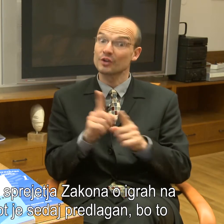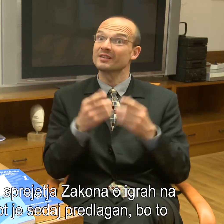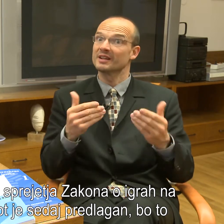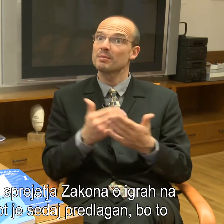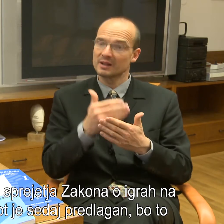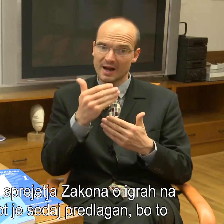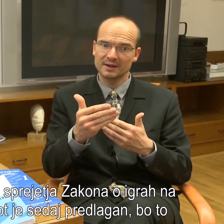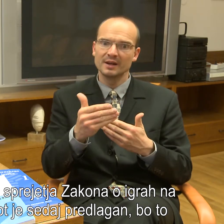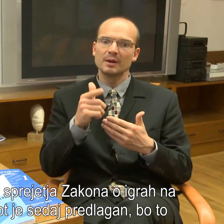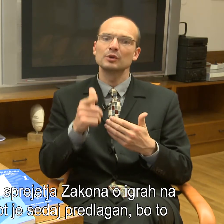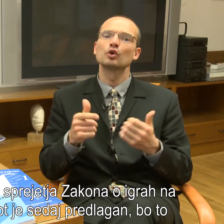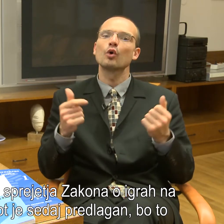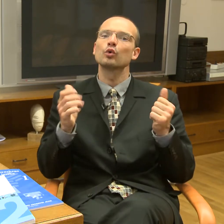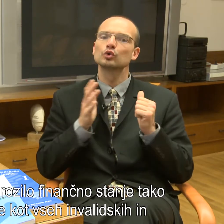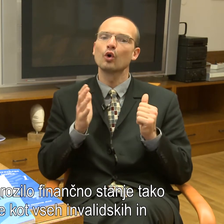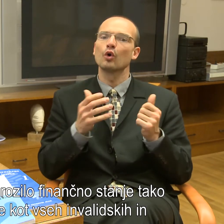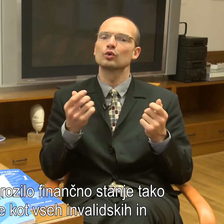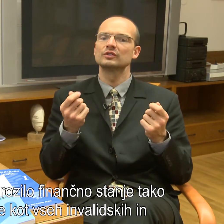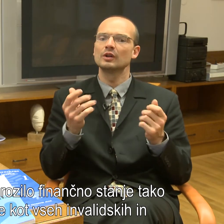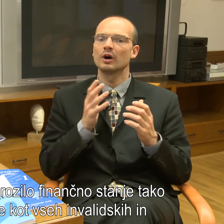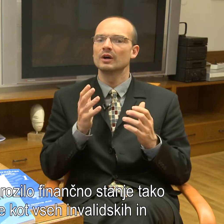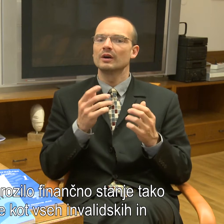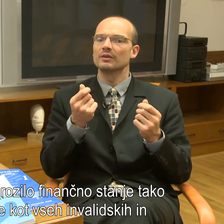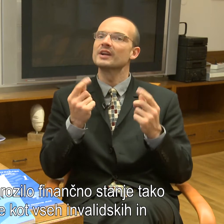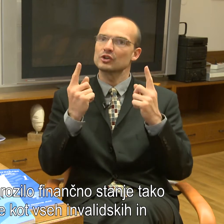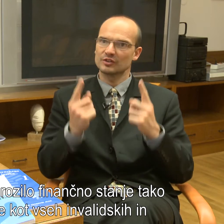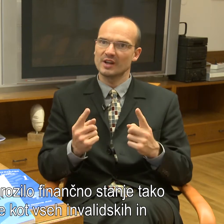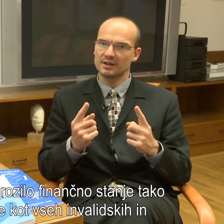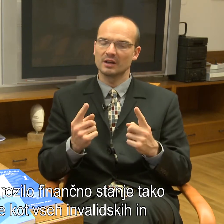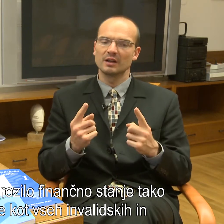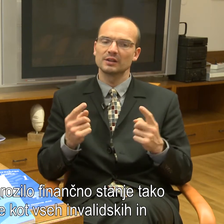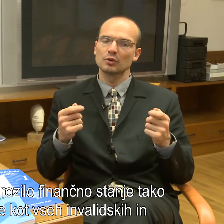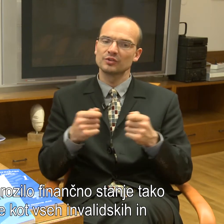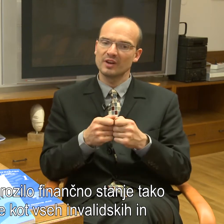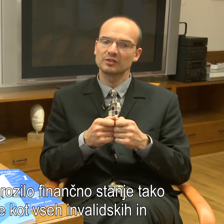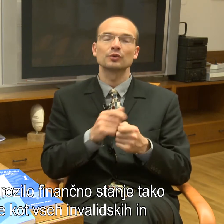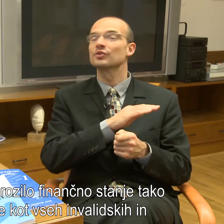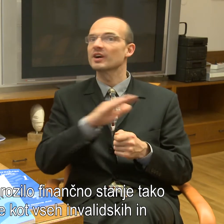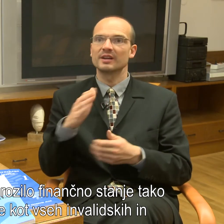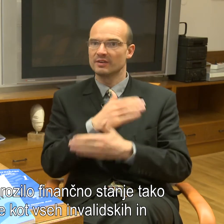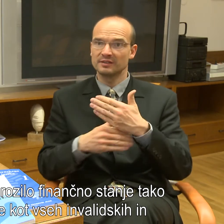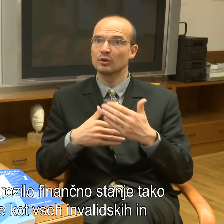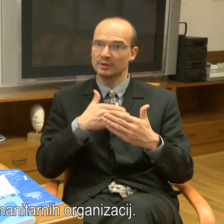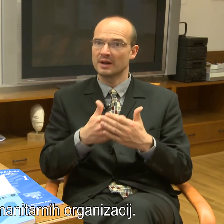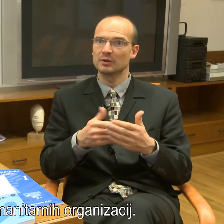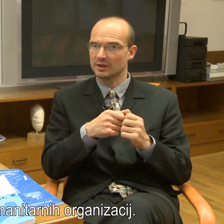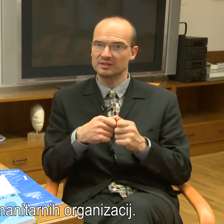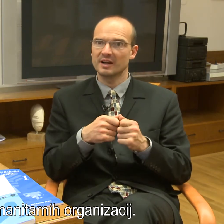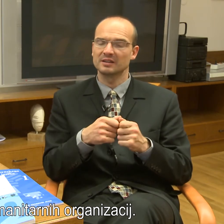kot je sedaj predlagan, bi to hudo ogrozilo finančno stanje, tako zvez kot vseh invalidijskih komentarnih organizacij.